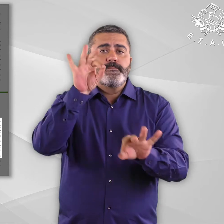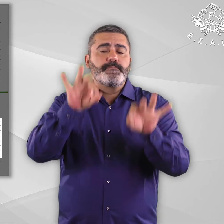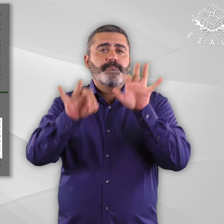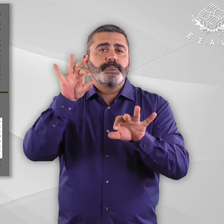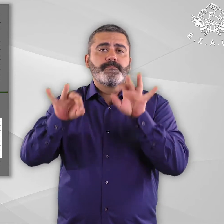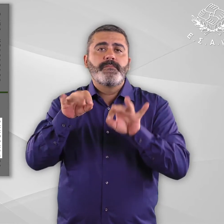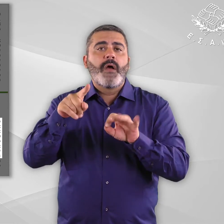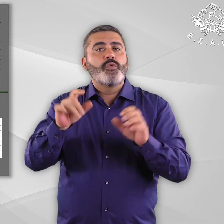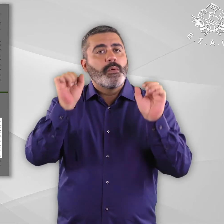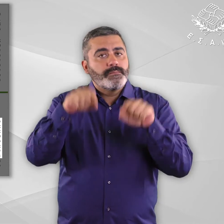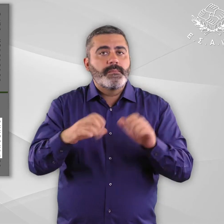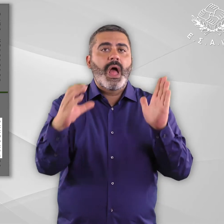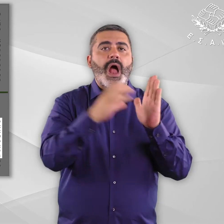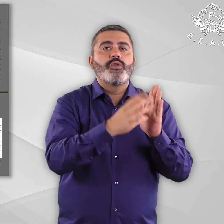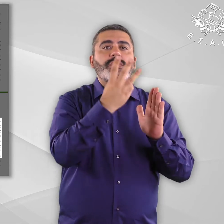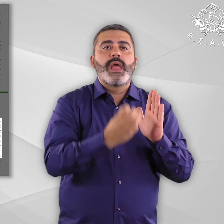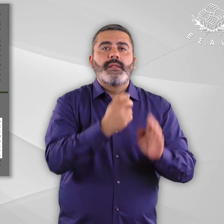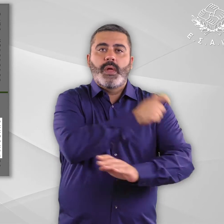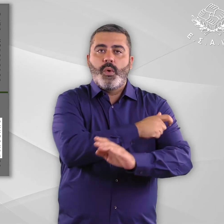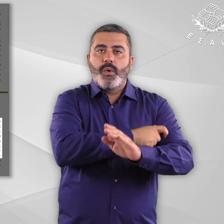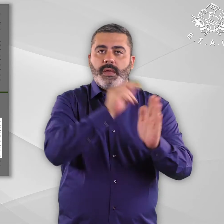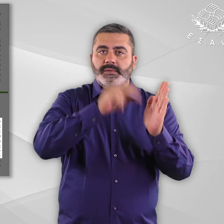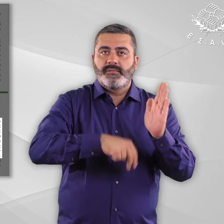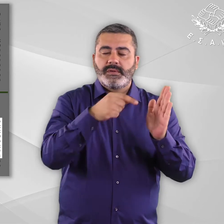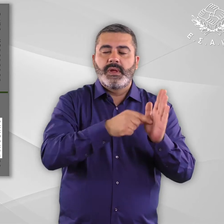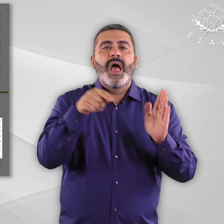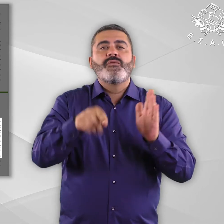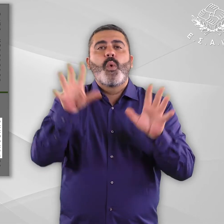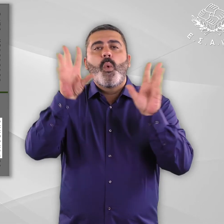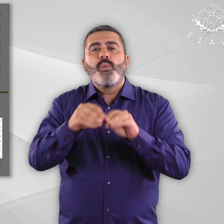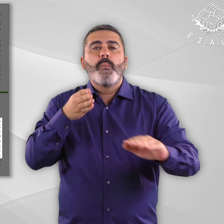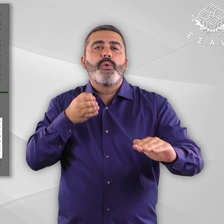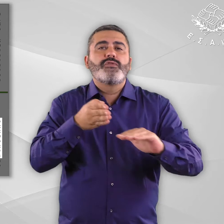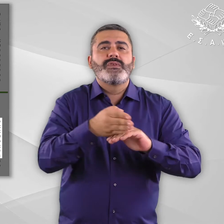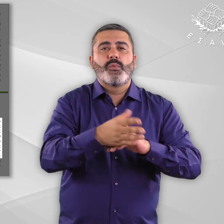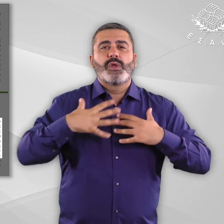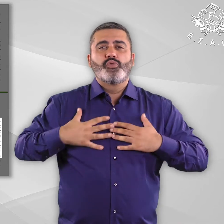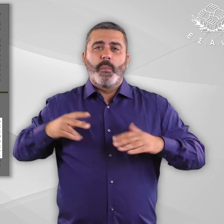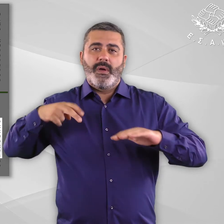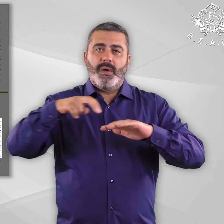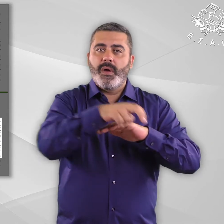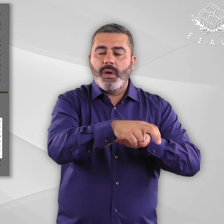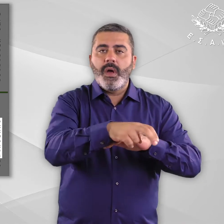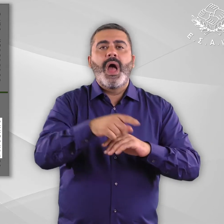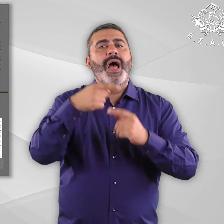από το άρθρο 30 της Σύμβασης και αφορούν τόσο στη φυσική προσβασιμότητα χώρων πολιτισμού όσο και σε άλλες δράσεις.